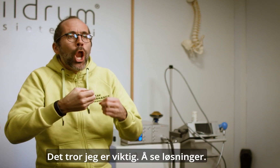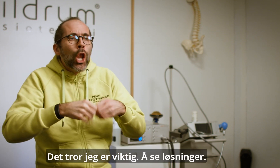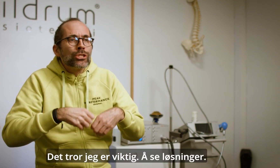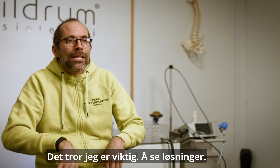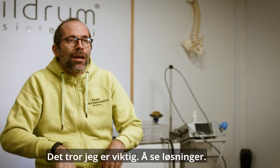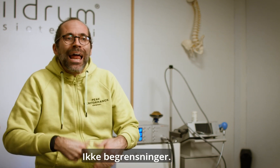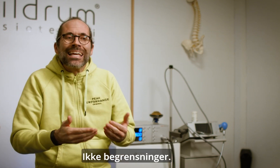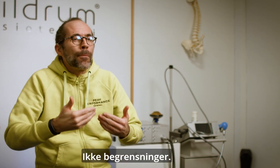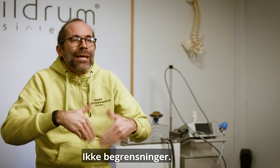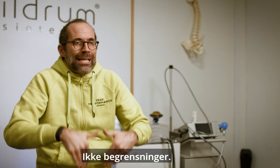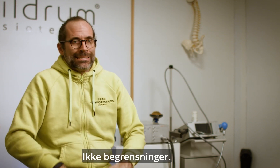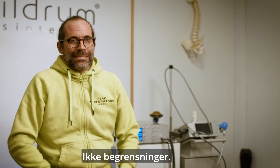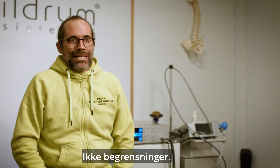løsninger, ikke begrensninger.